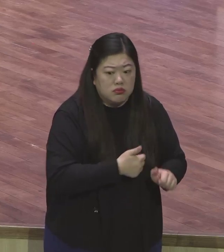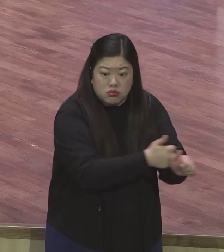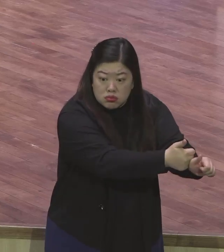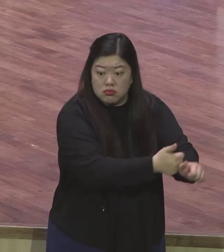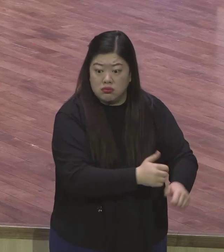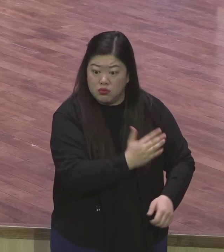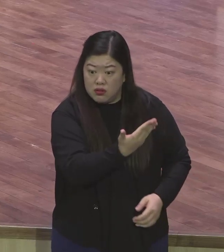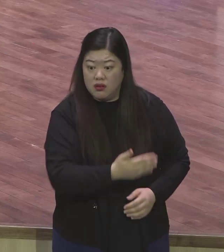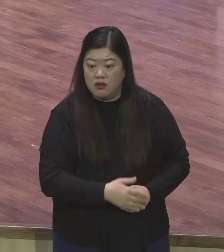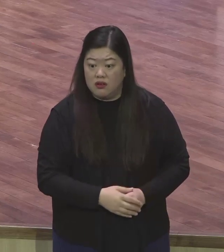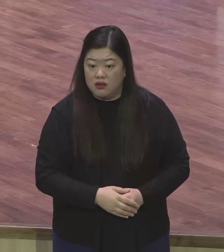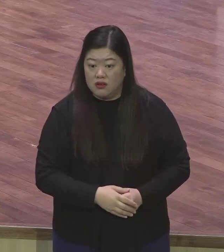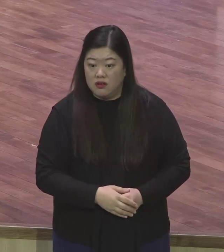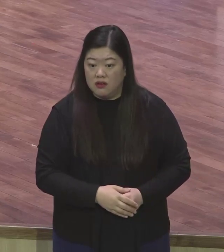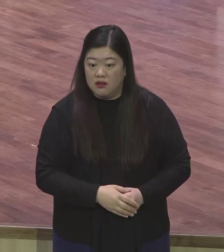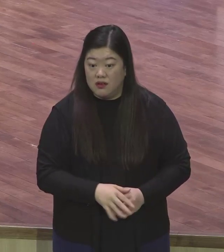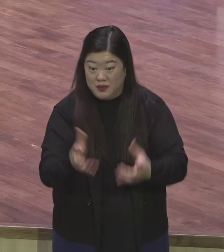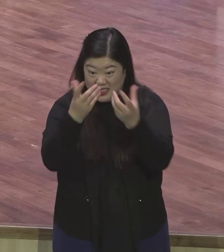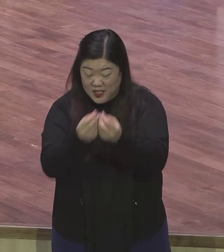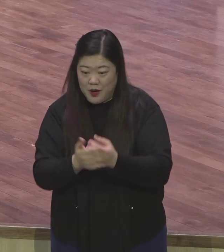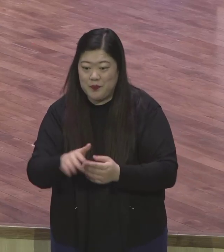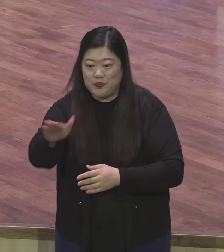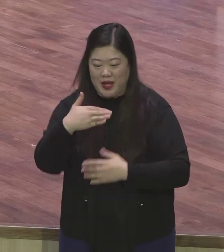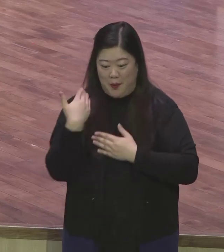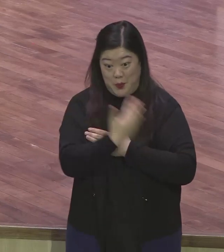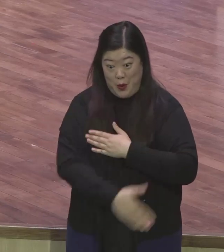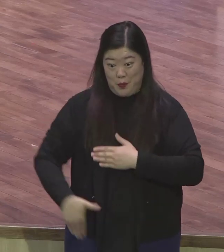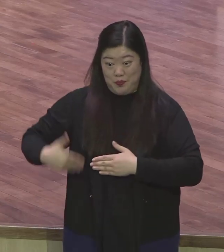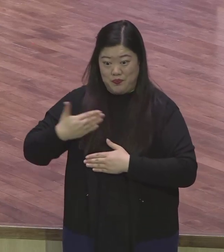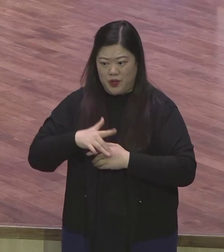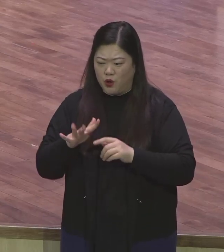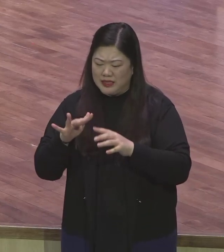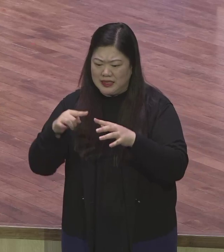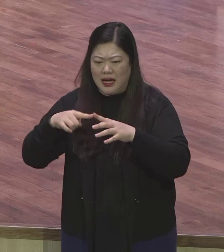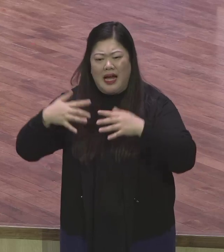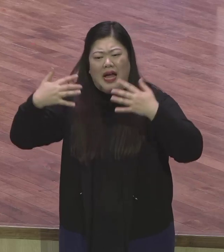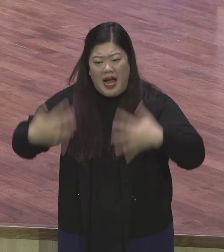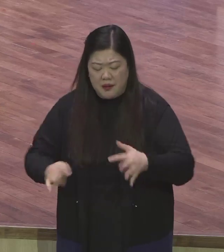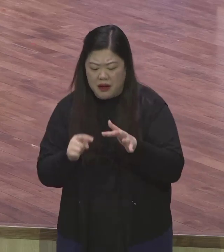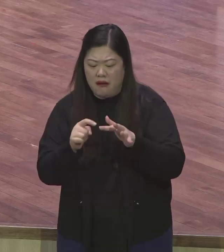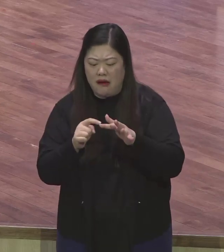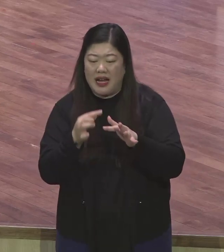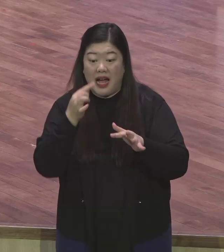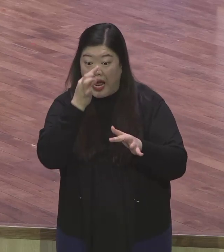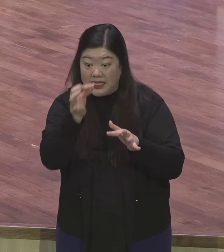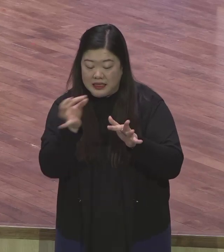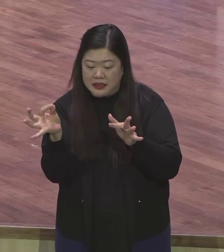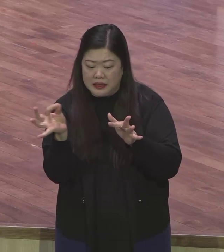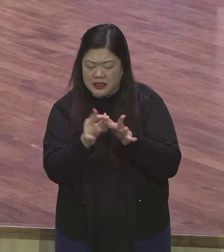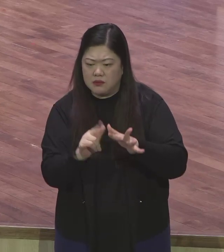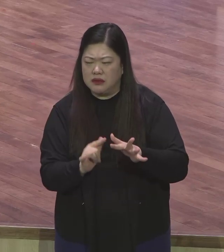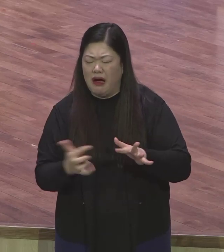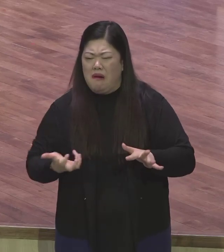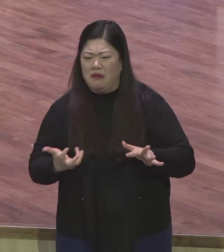몸이 약한 부분이 있으면 자꾸 신경 쓰이잖아요 약한 부분을 제대로 부환해 주지 않으면 더 큰 문제 생긴다